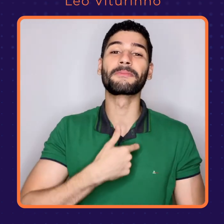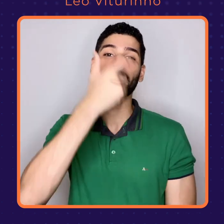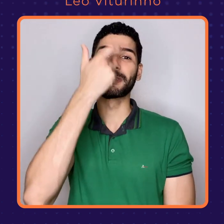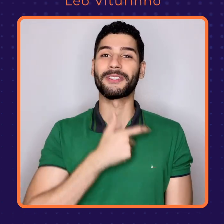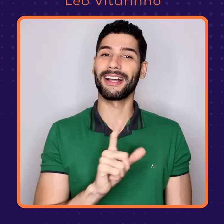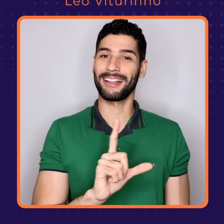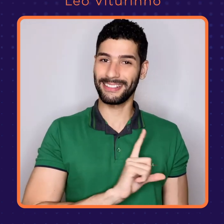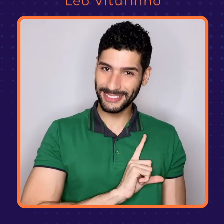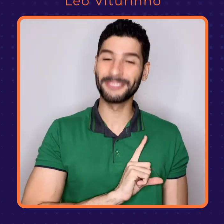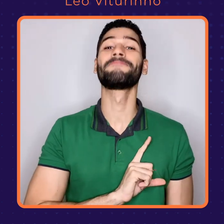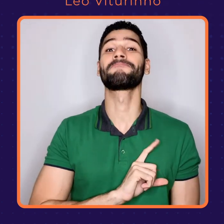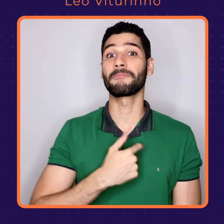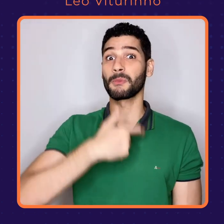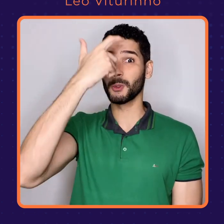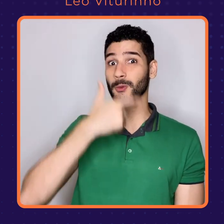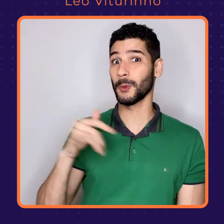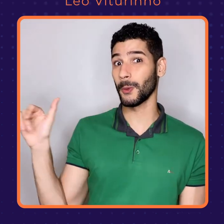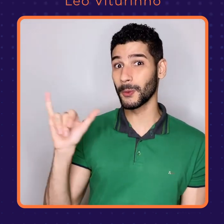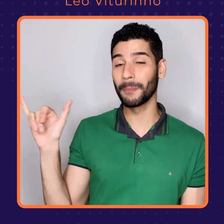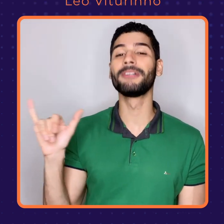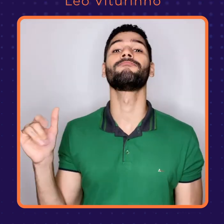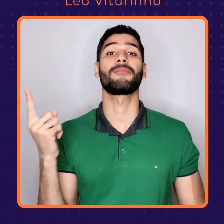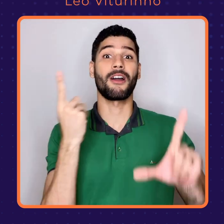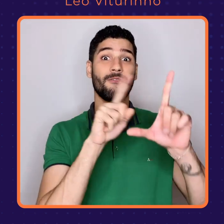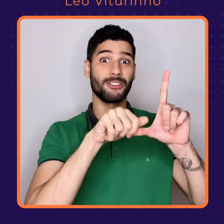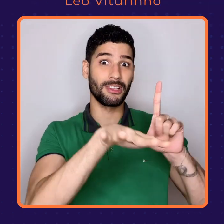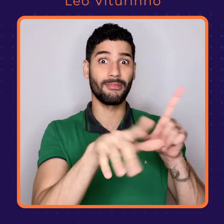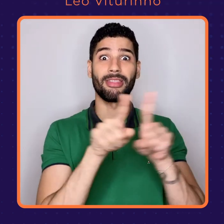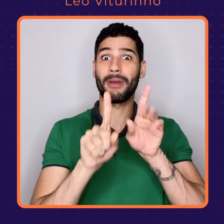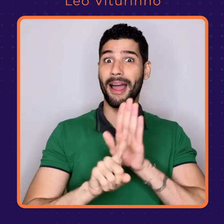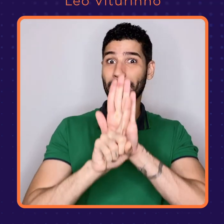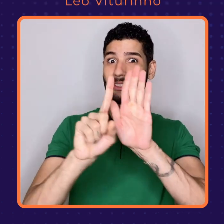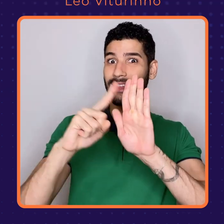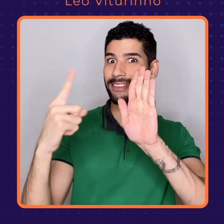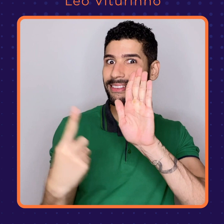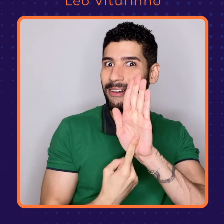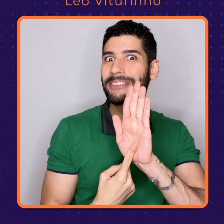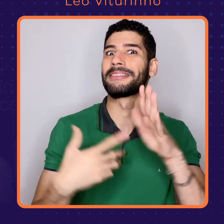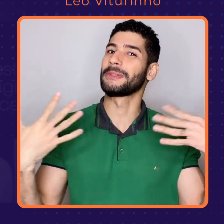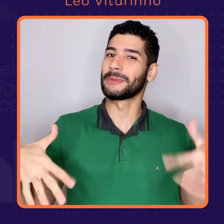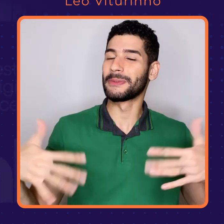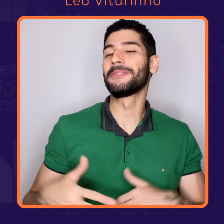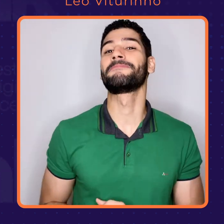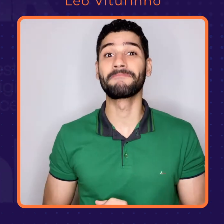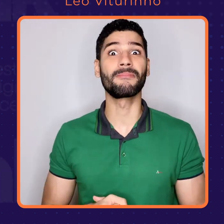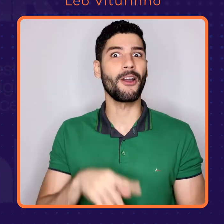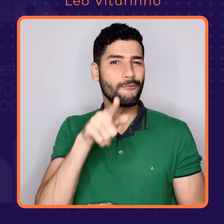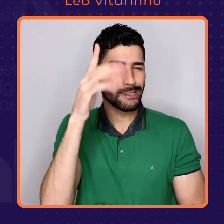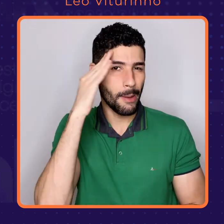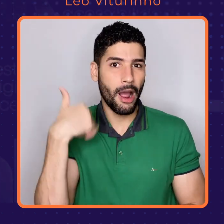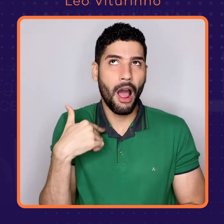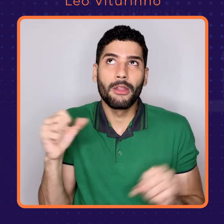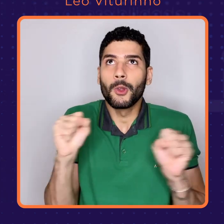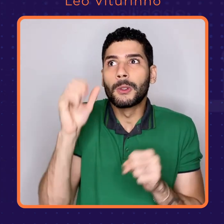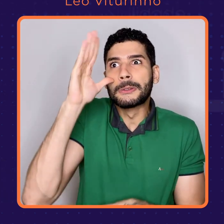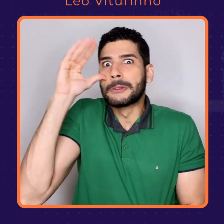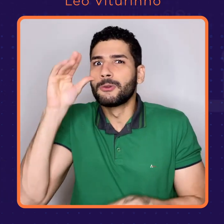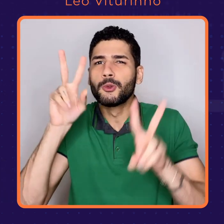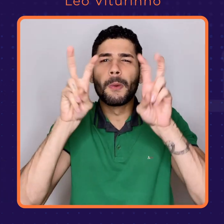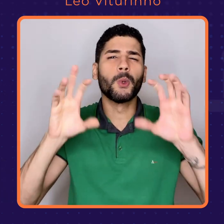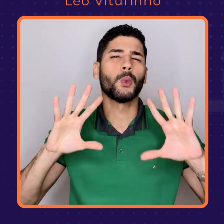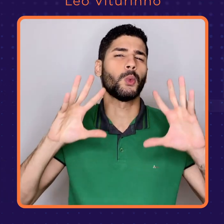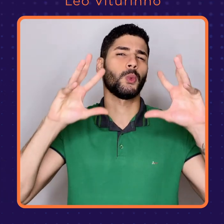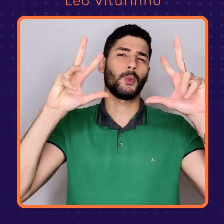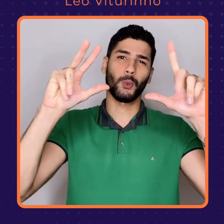Eu sou o Léo Vittorino, youtuber, influenciador digital e embaixador da Handtop. Adoro ficar antenado